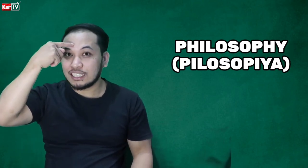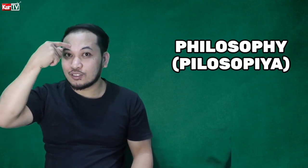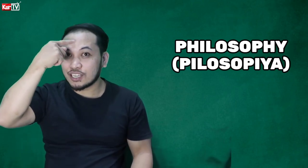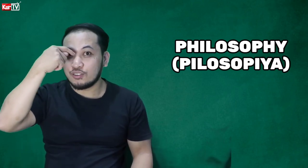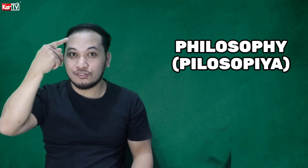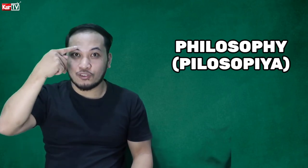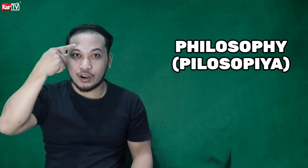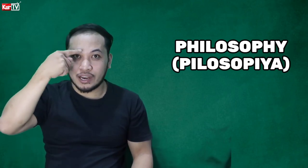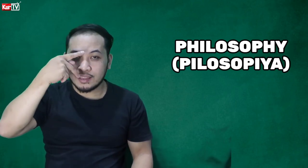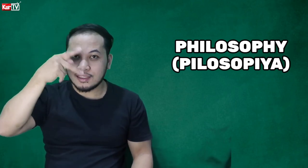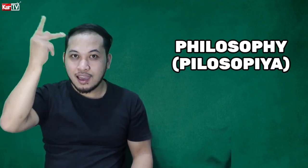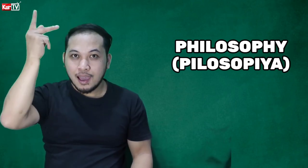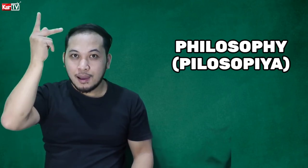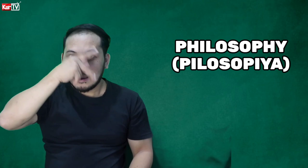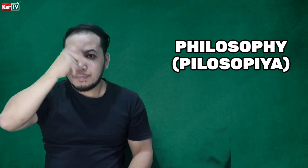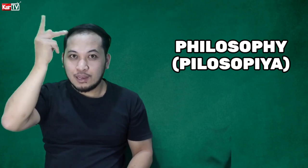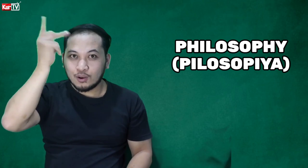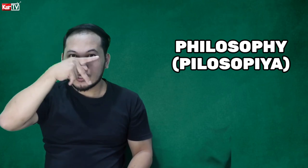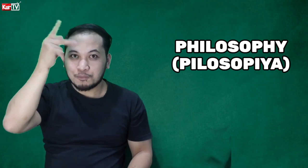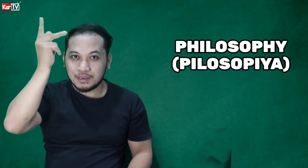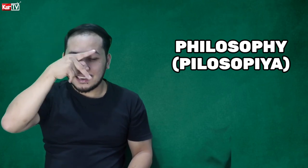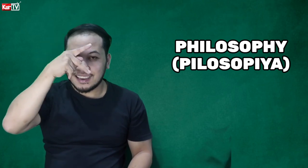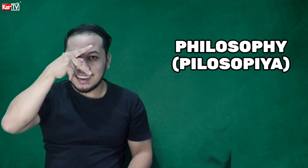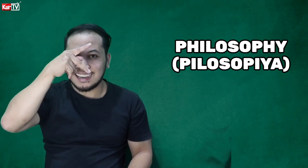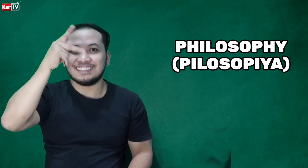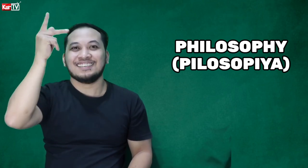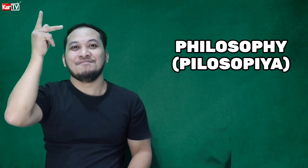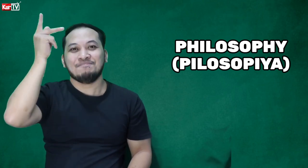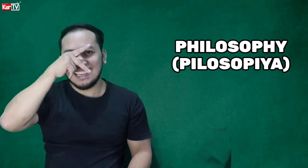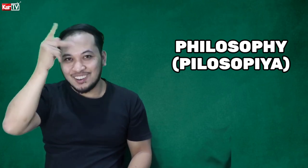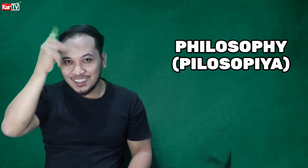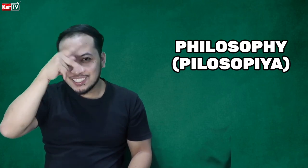dito sa iyong forehead. Philosophy. Ayan. Philosophy.